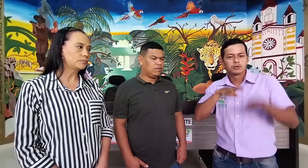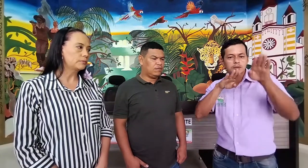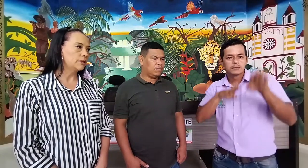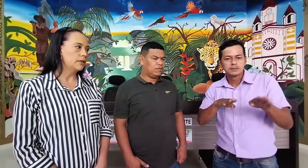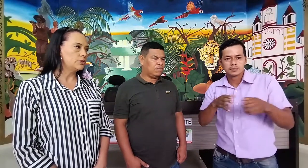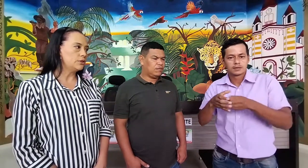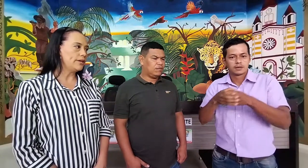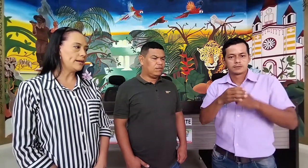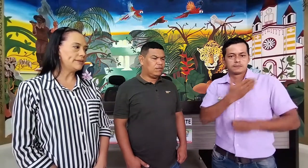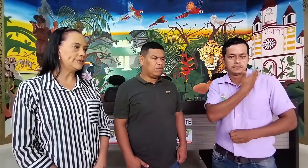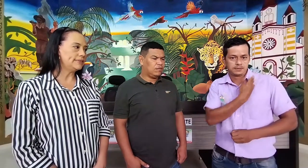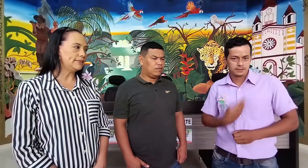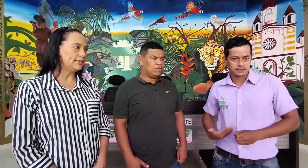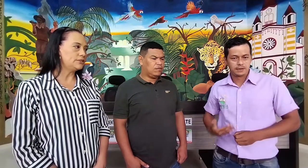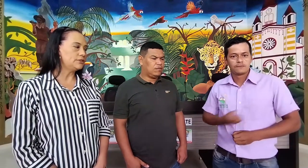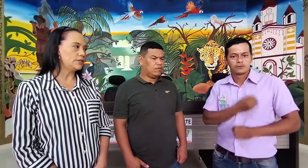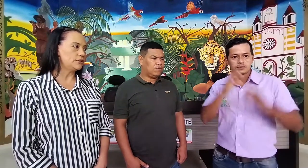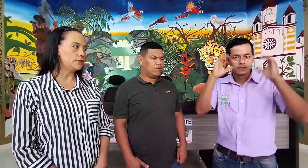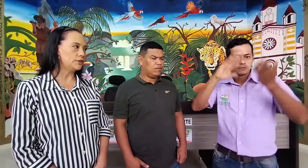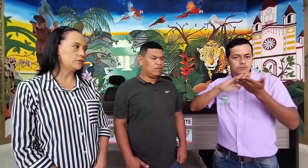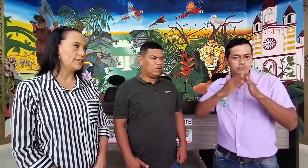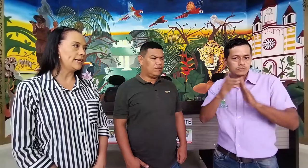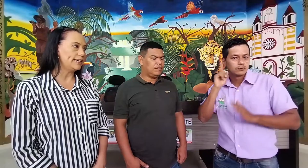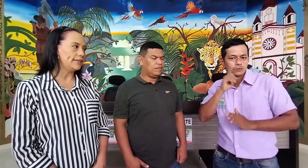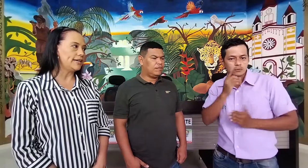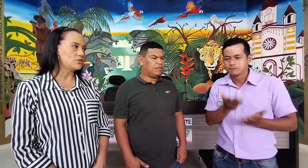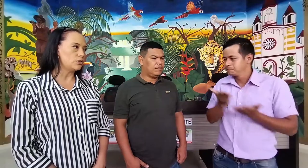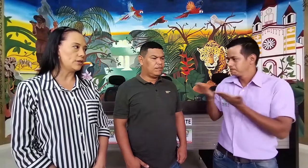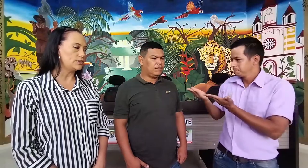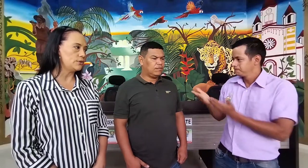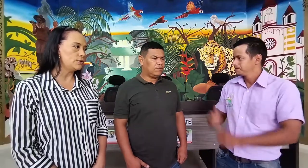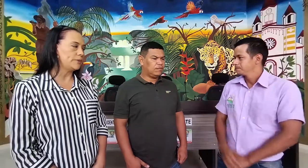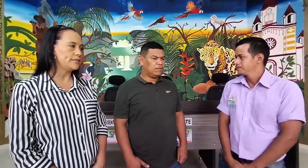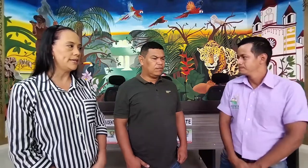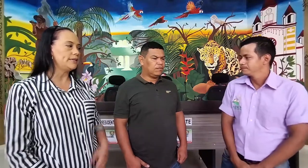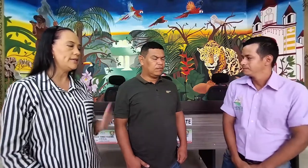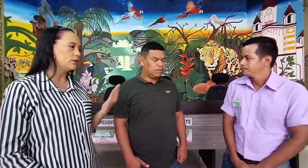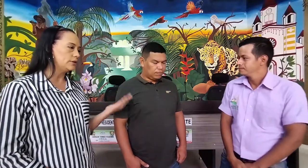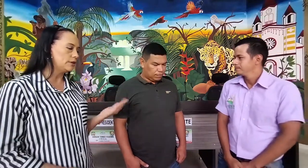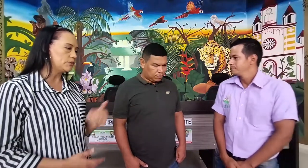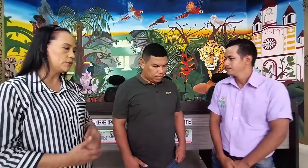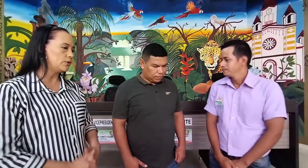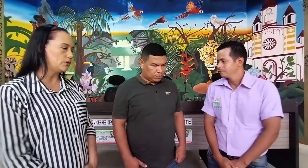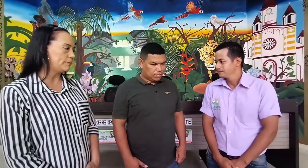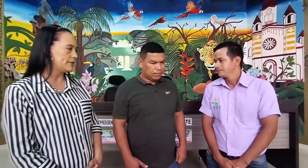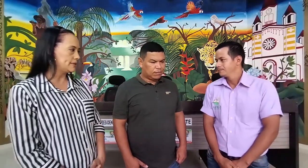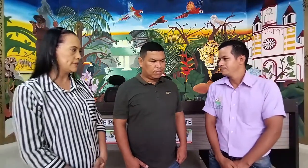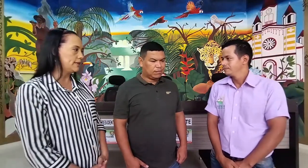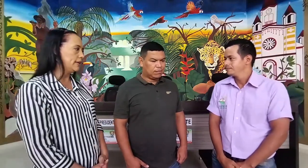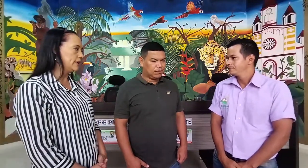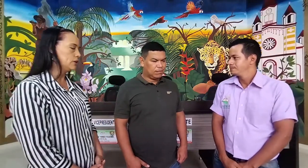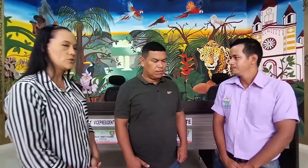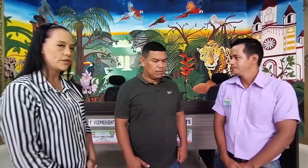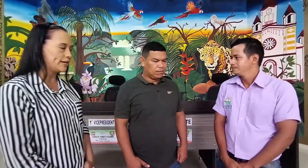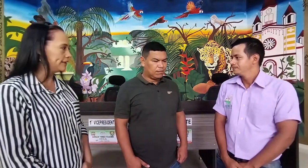soy el representante de la Asociación de Sordos de Caquetá, Sorda, soy su presidente y contamos hoy con la presencia del concejal.